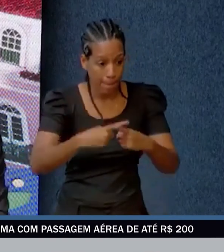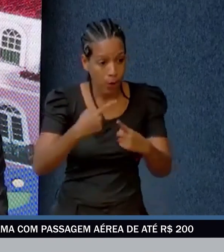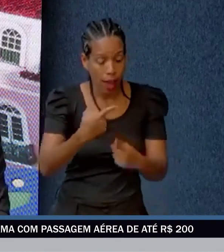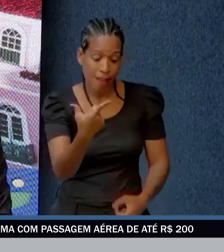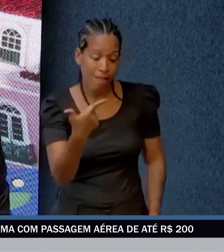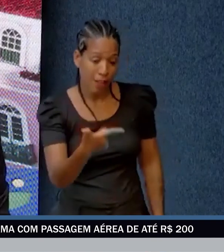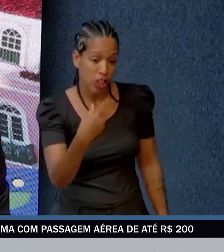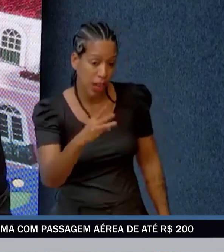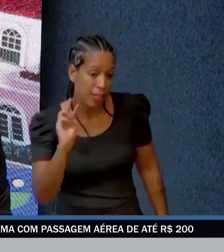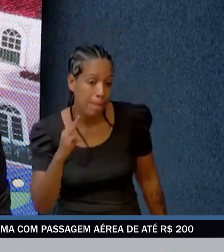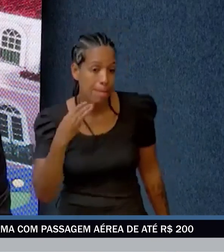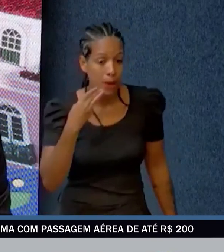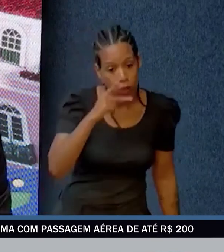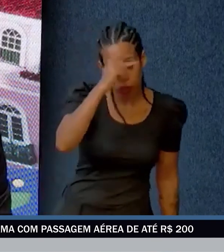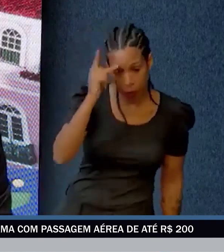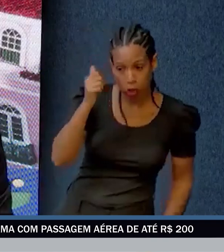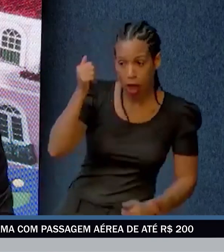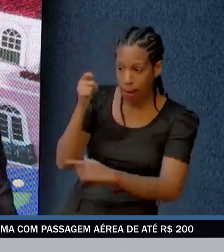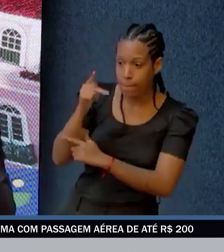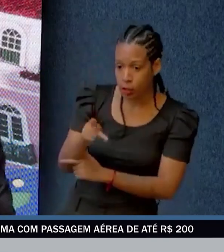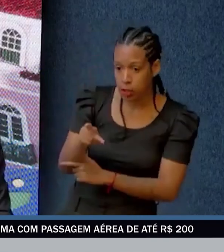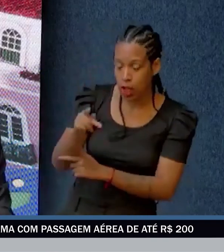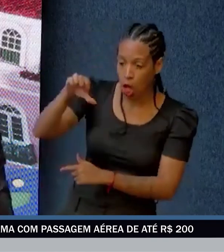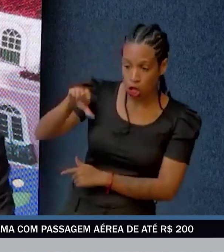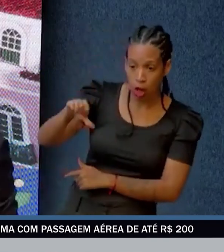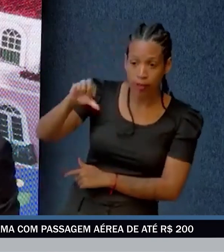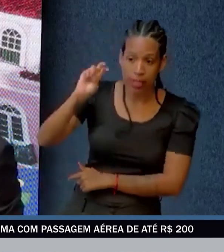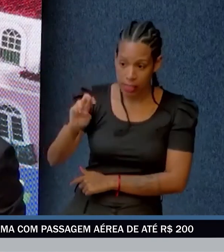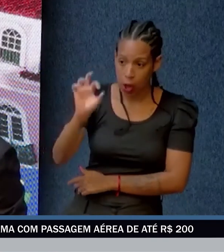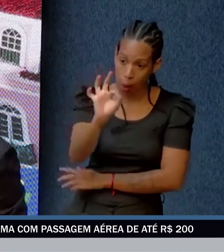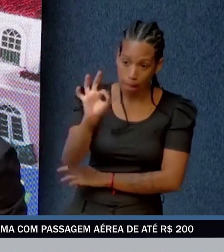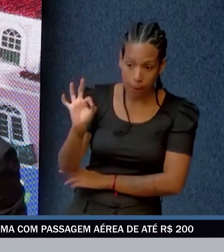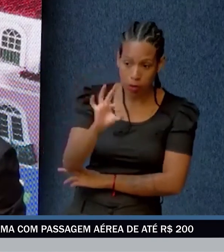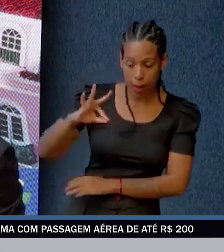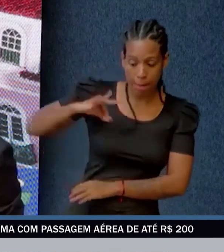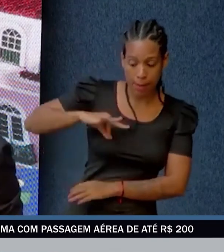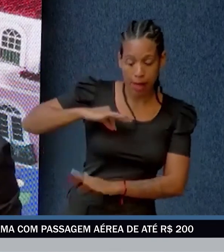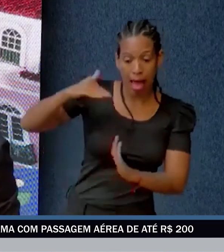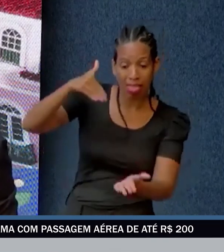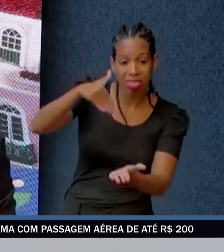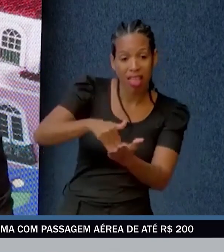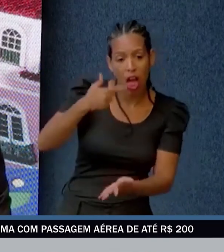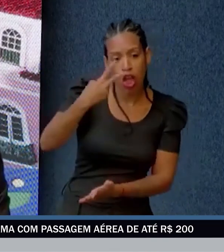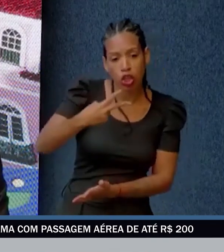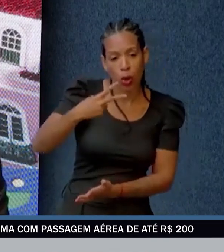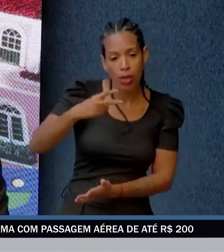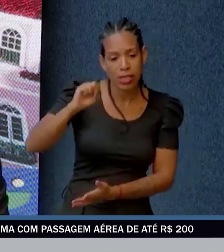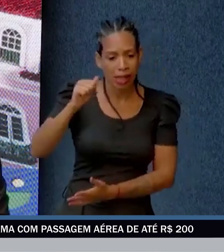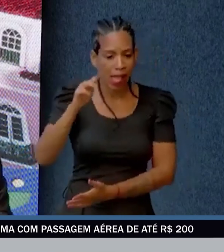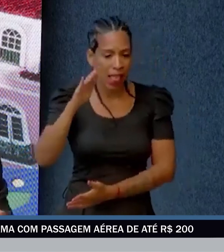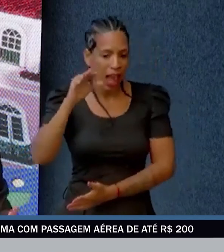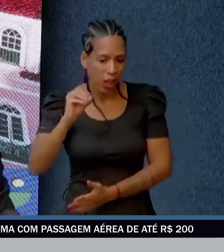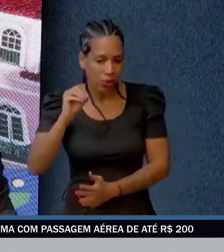já estão aqui no período de decisões da minha discussão. Na conta do tempo que a gente pode ter os dois porajos deles,